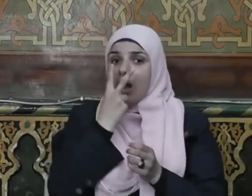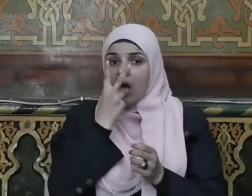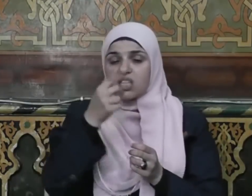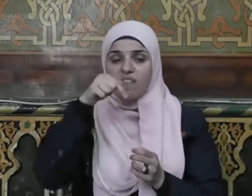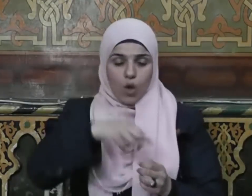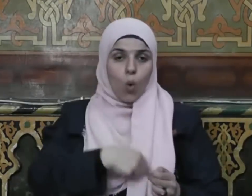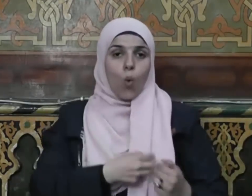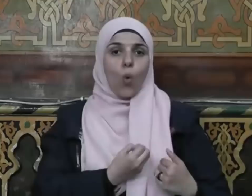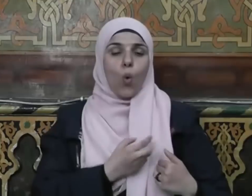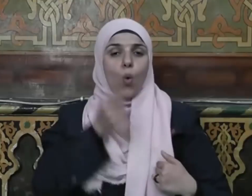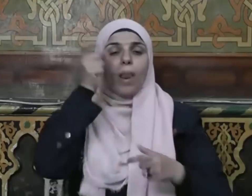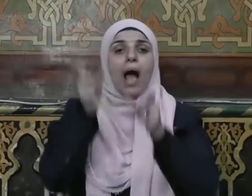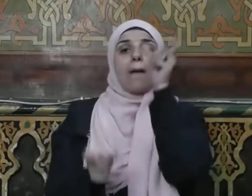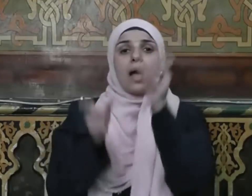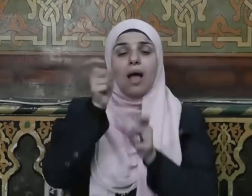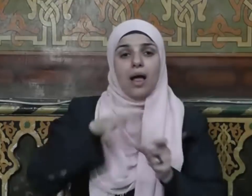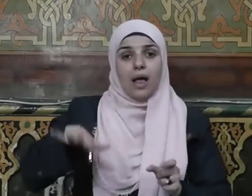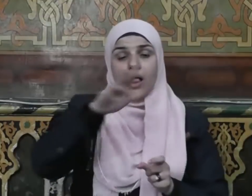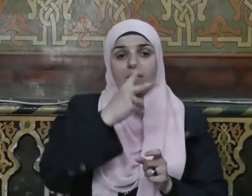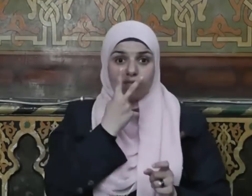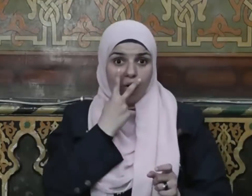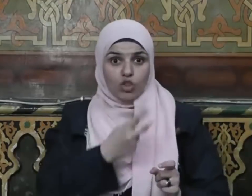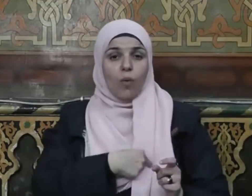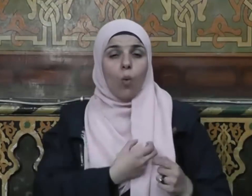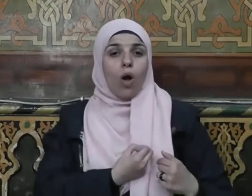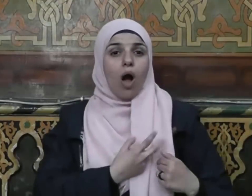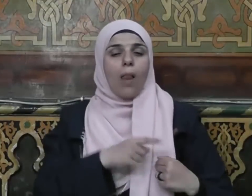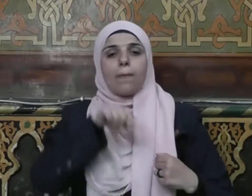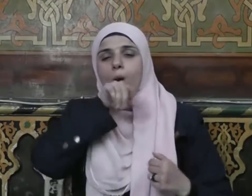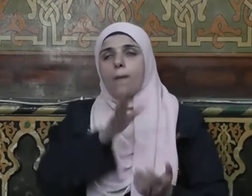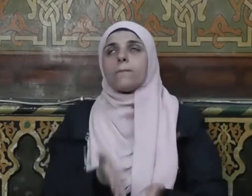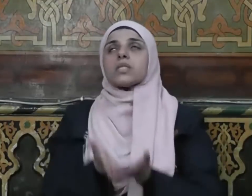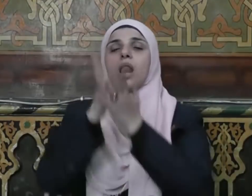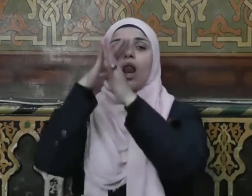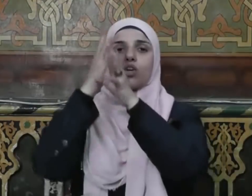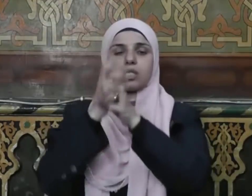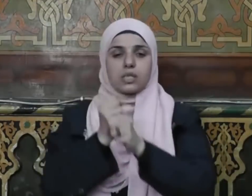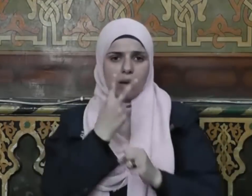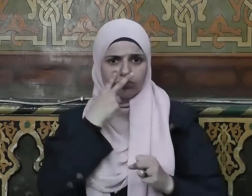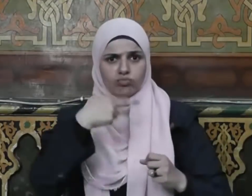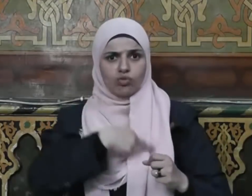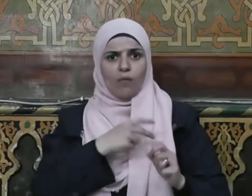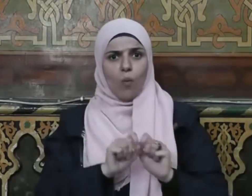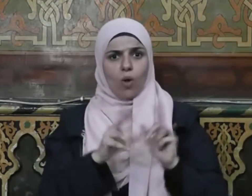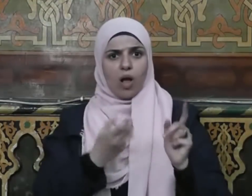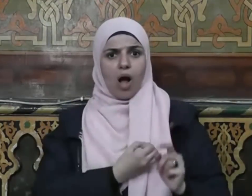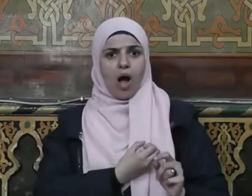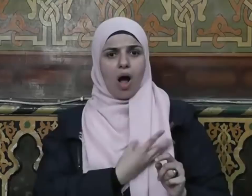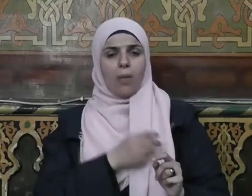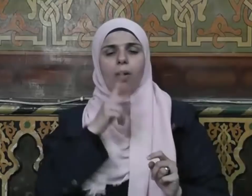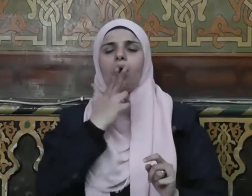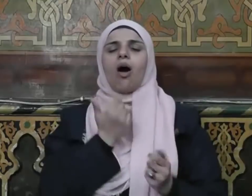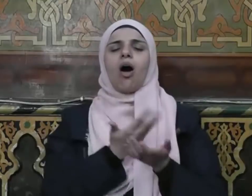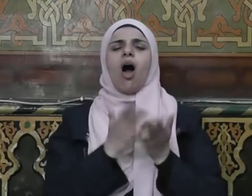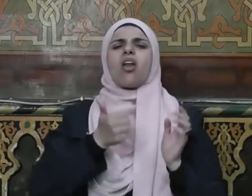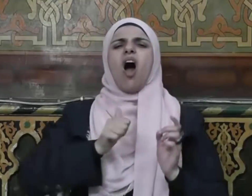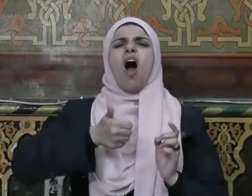نظر في قلوب العباد فوجد قلب محمد صلى الله عليه وسلم خير